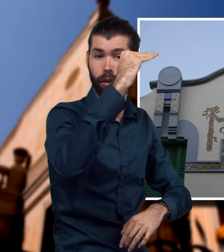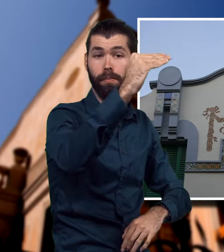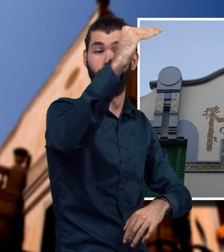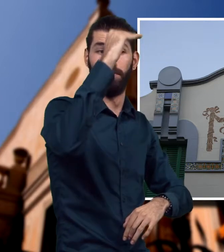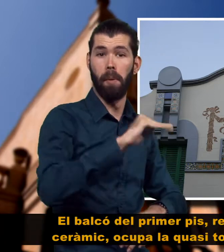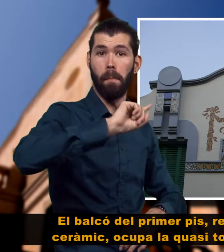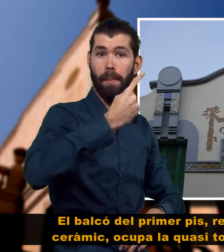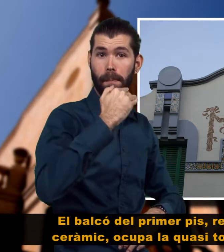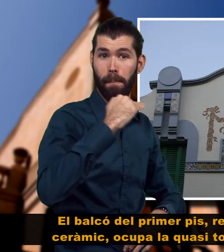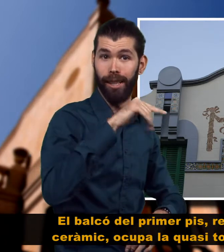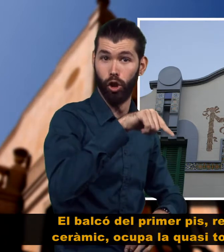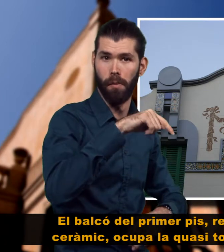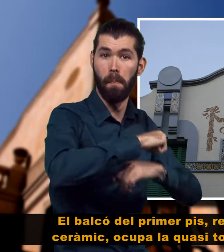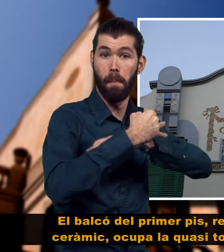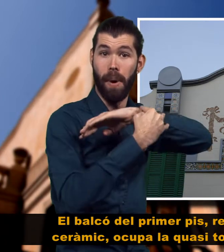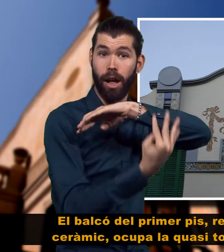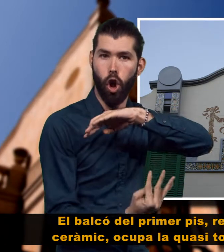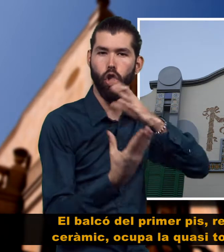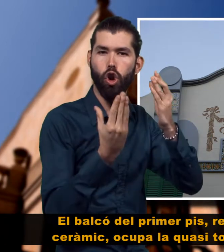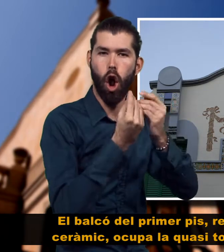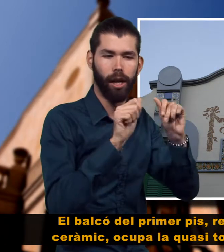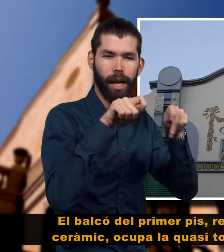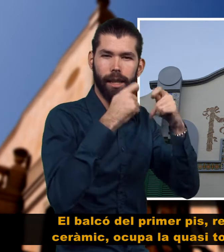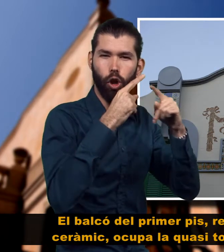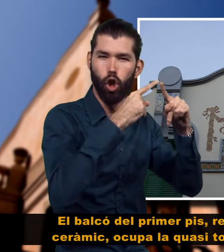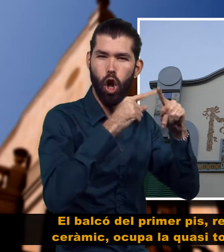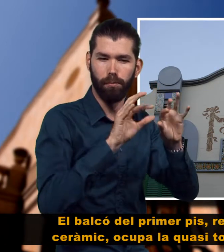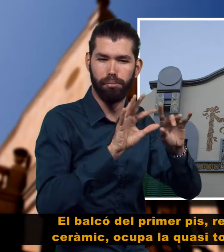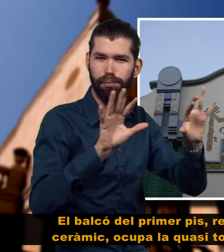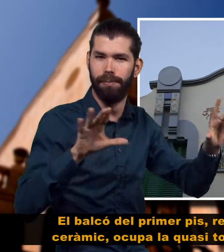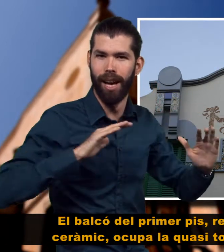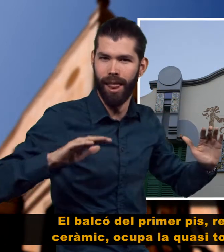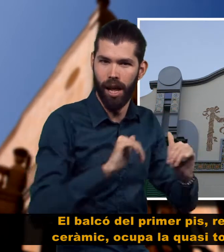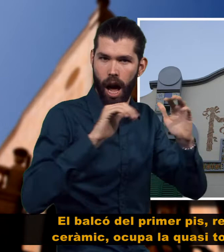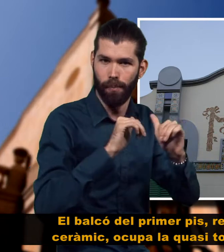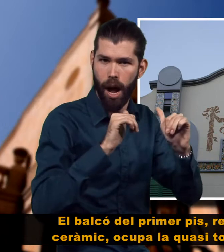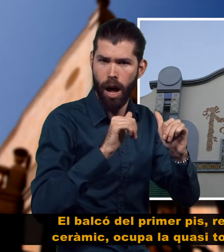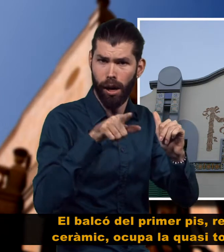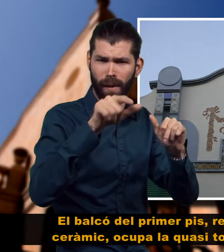El balcó del primer pis, revestit de trencadís ceràmic, ocupa la quasi totalitat de la façana.